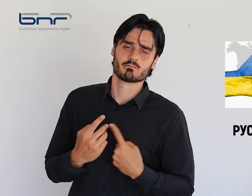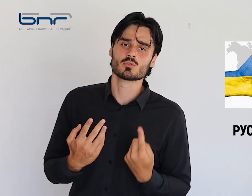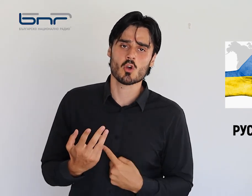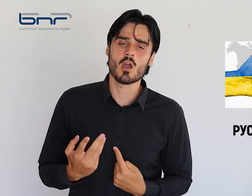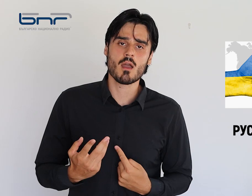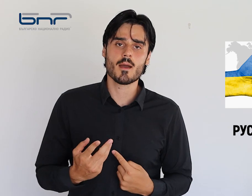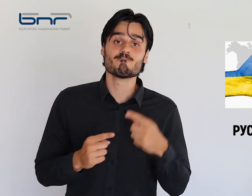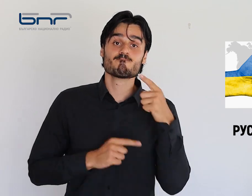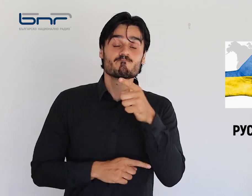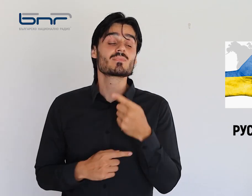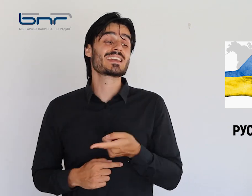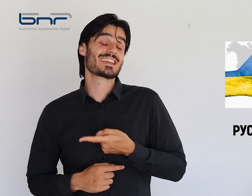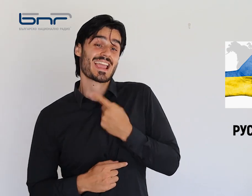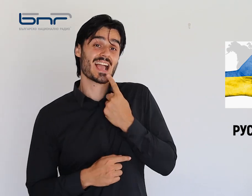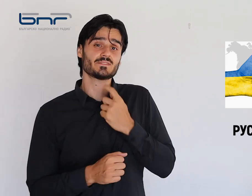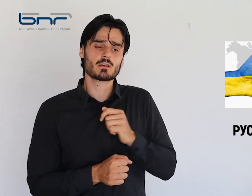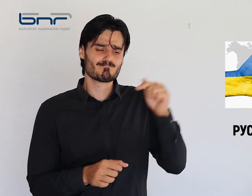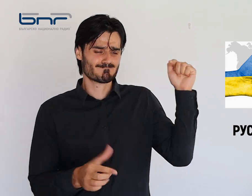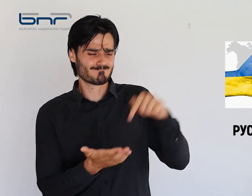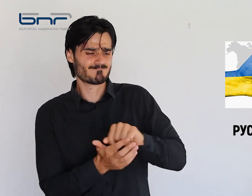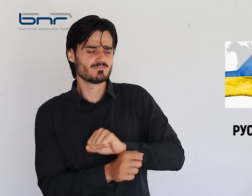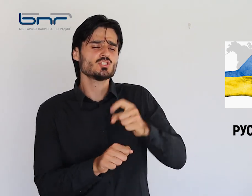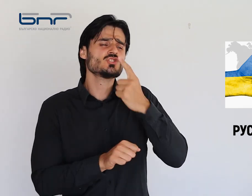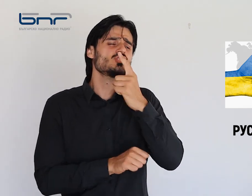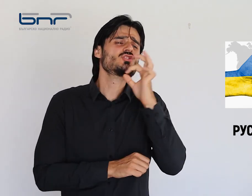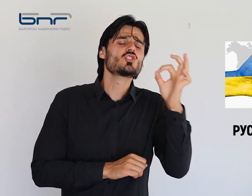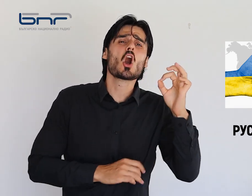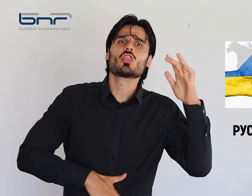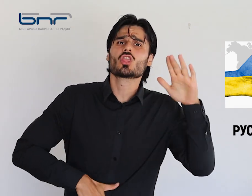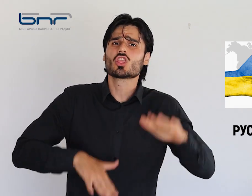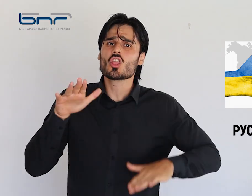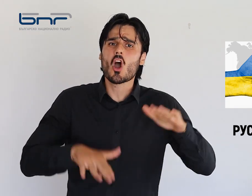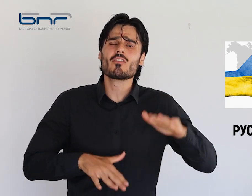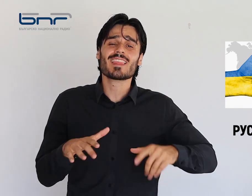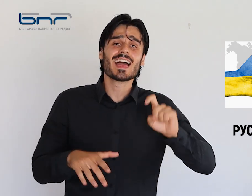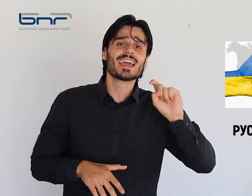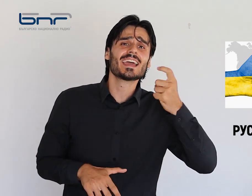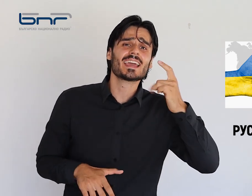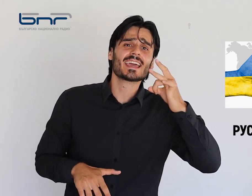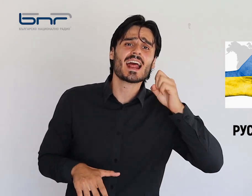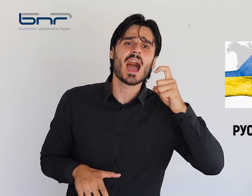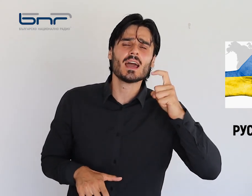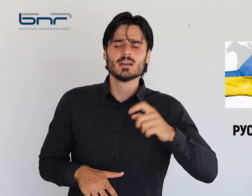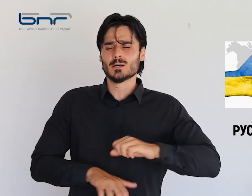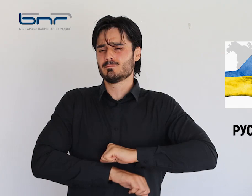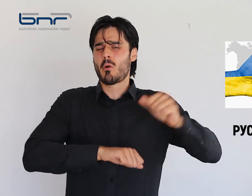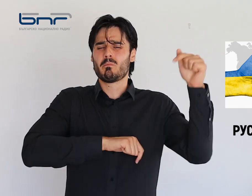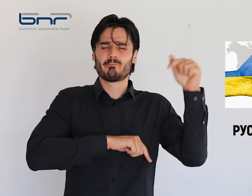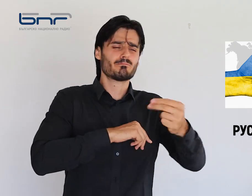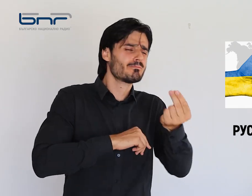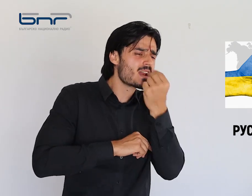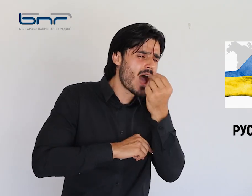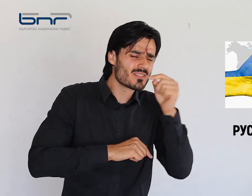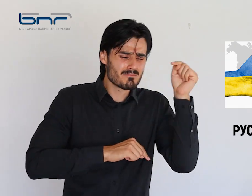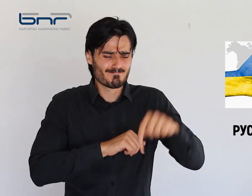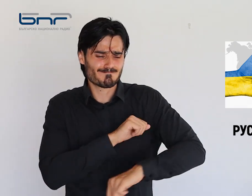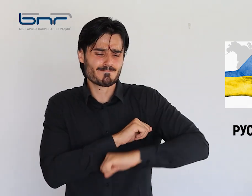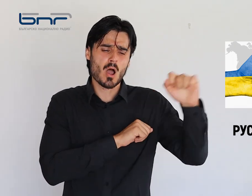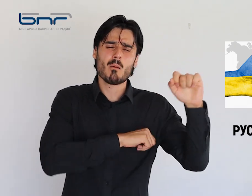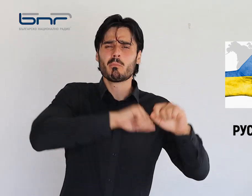Кипер. По думите му унищожени са били 100 тона грах и 200 тона ечемик. При втори ракетен удар през нощта в Одеска област са били